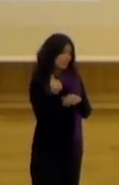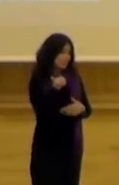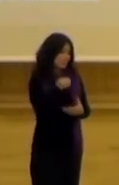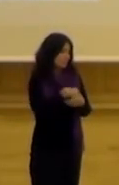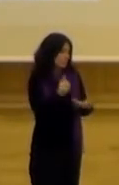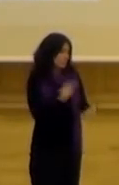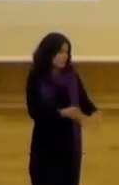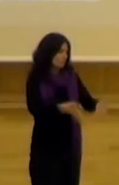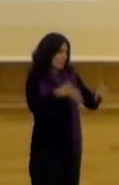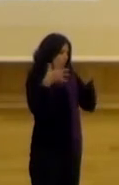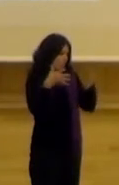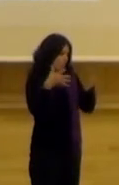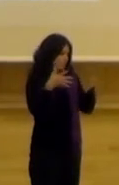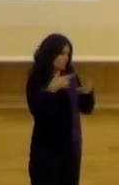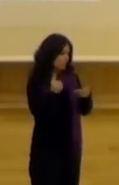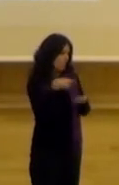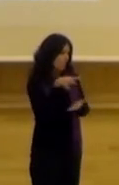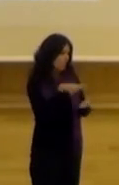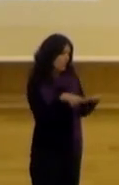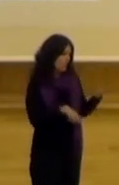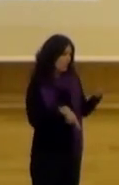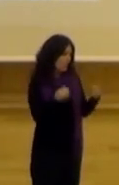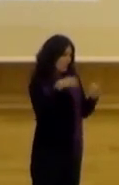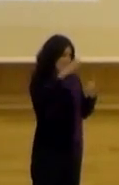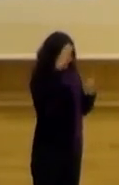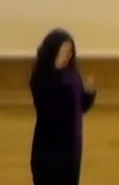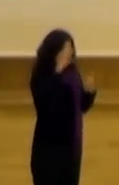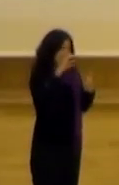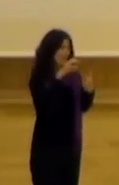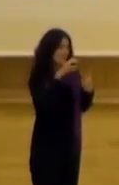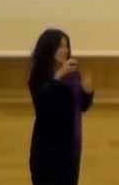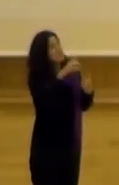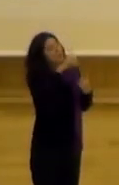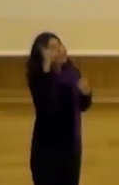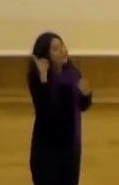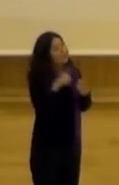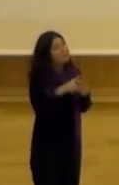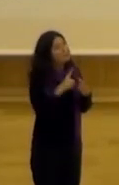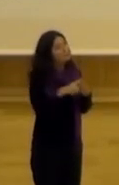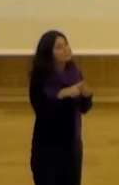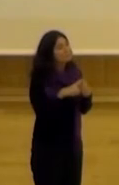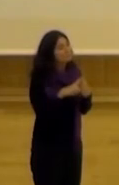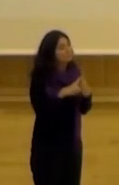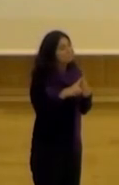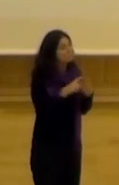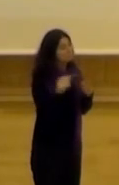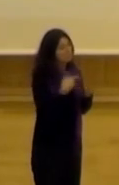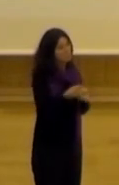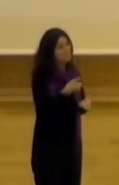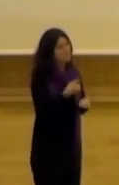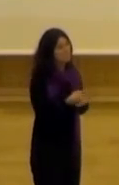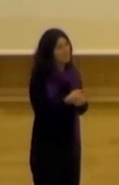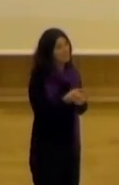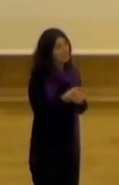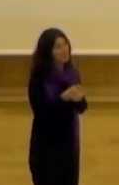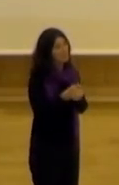Me ha encantado habría de ir un ejemplo de la biblioteca que me parece además fascinante porque es lo que no es que